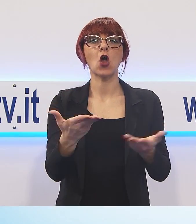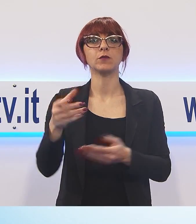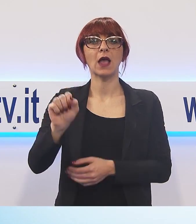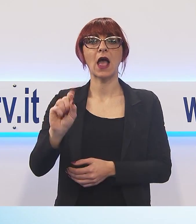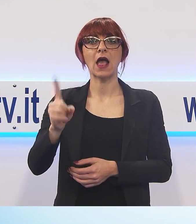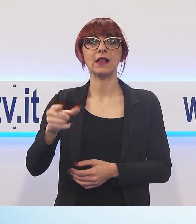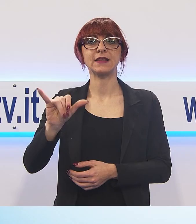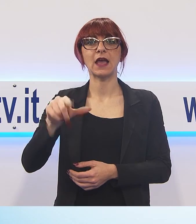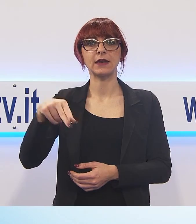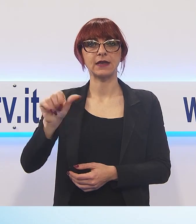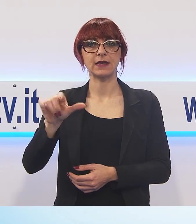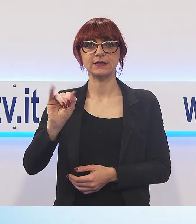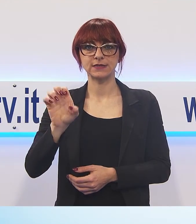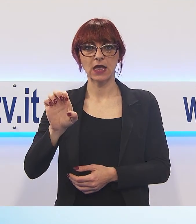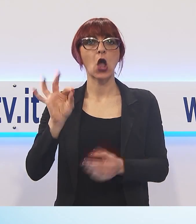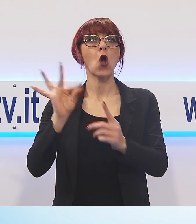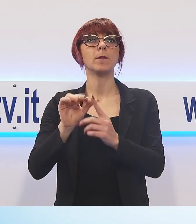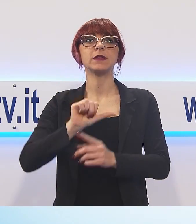puntare alla prima posizione.